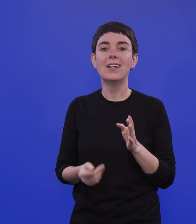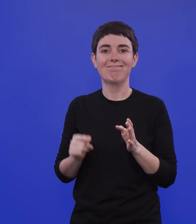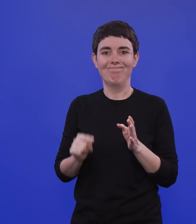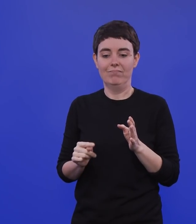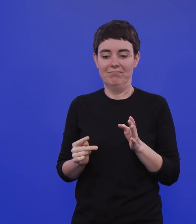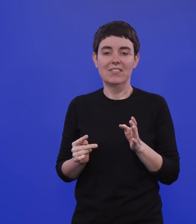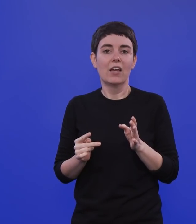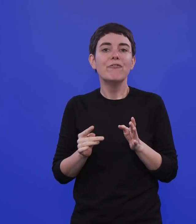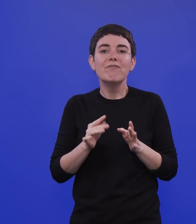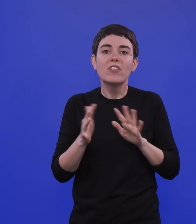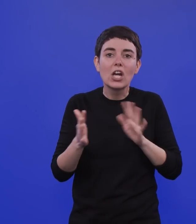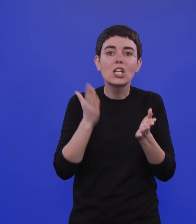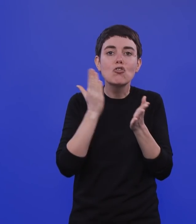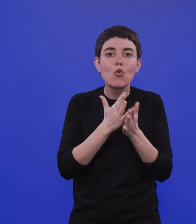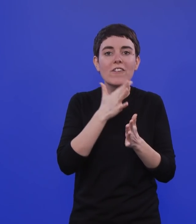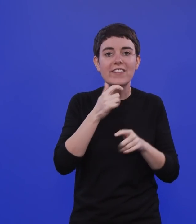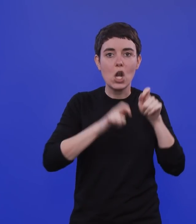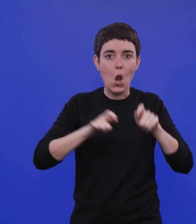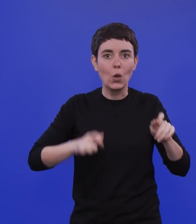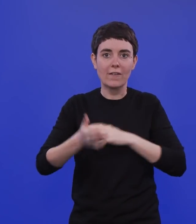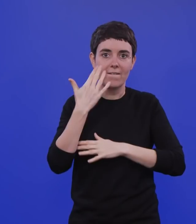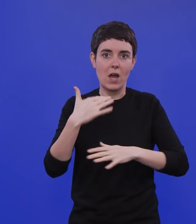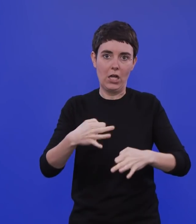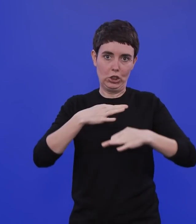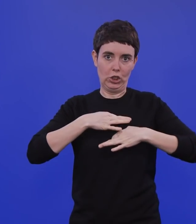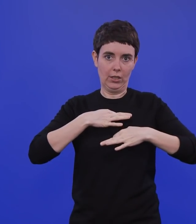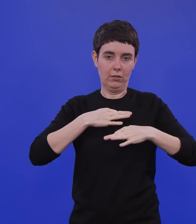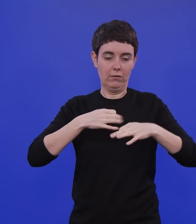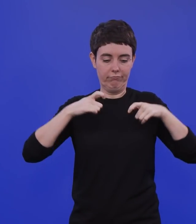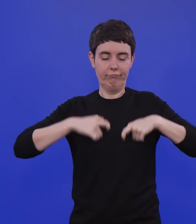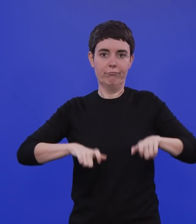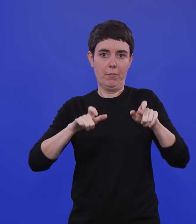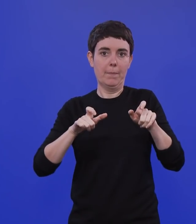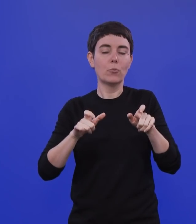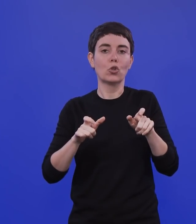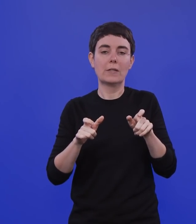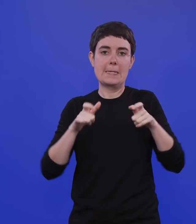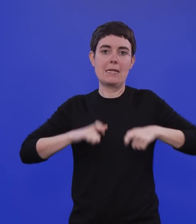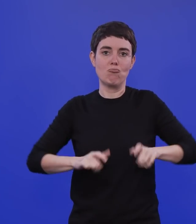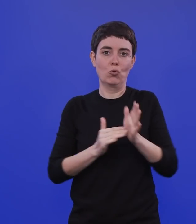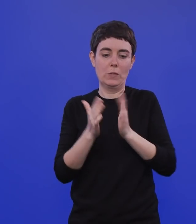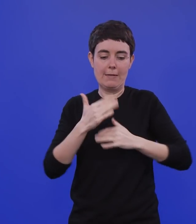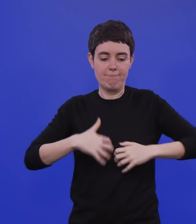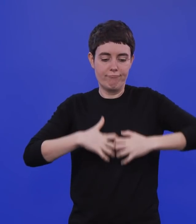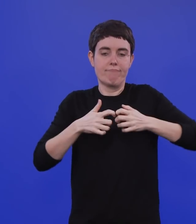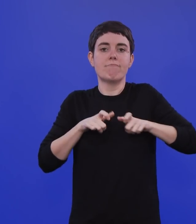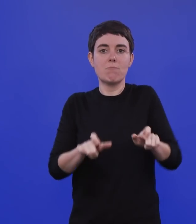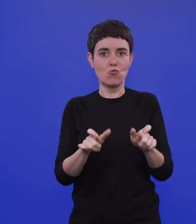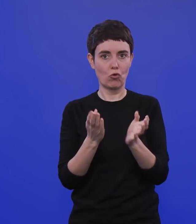zumindest lokal gehäuft eben wirklich schon Populationsanteile da sind, die immun sind oder zumindest zu